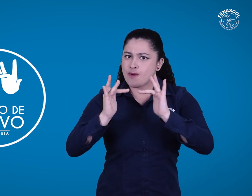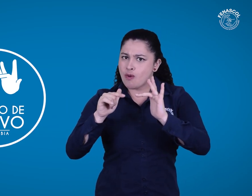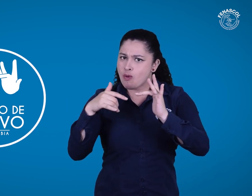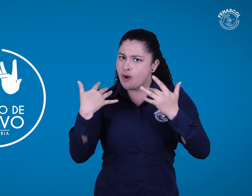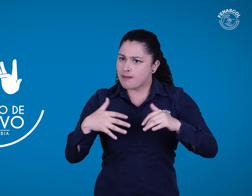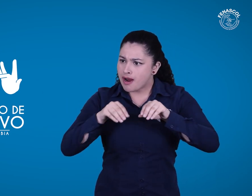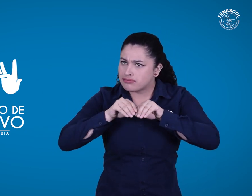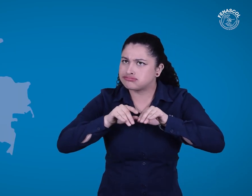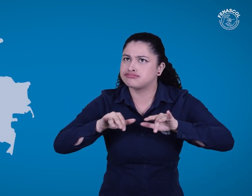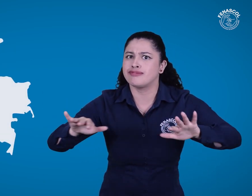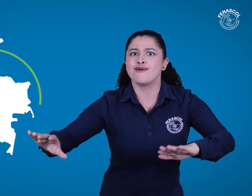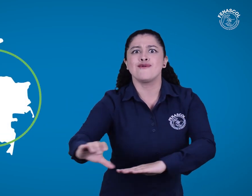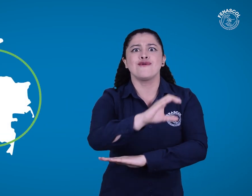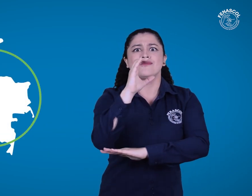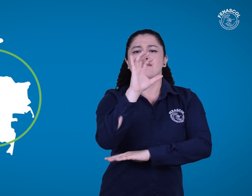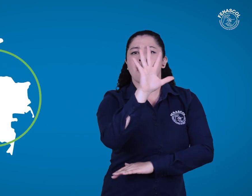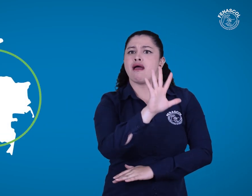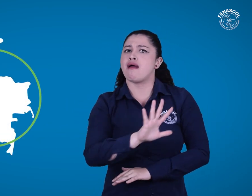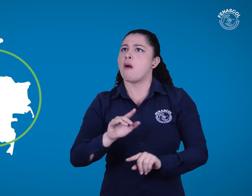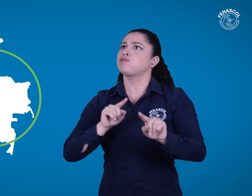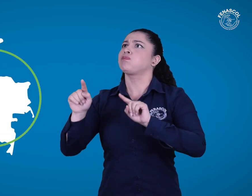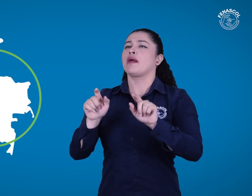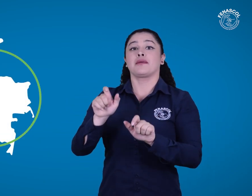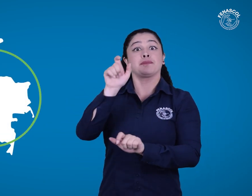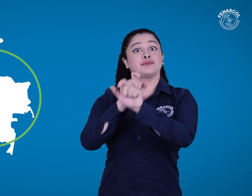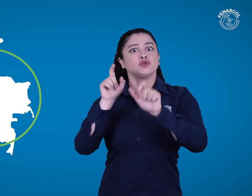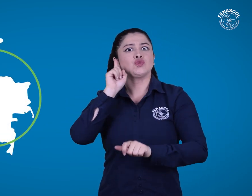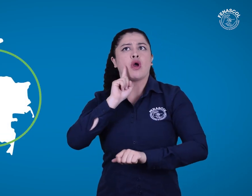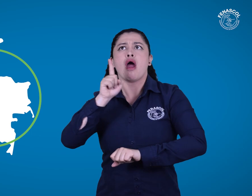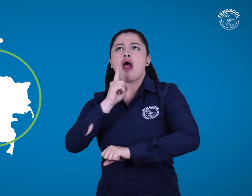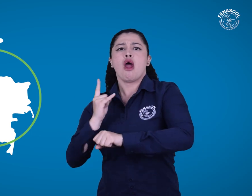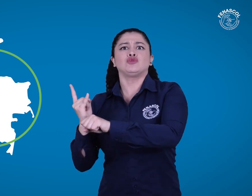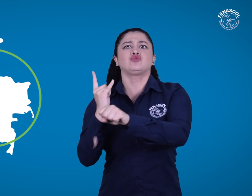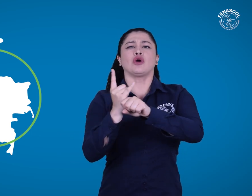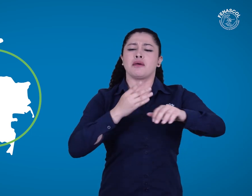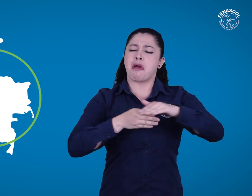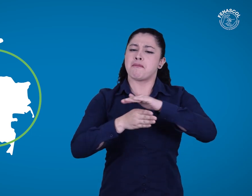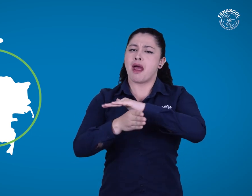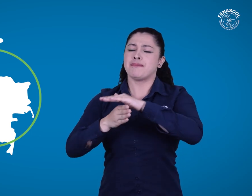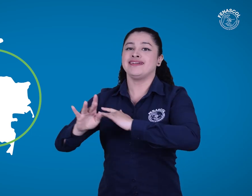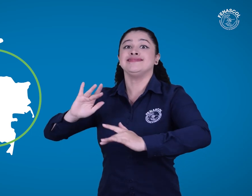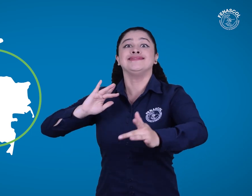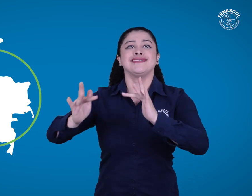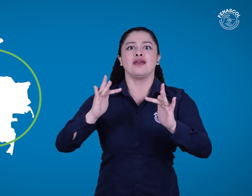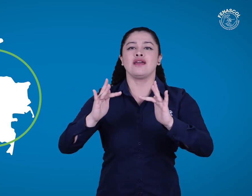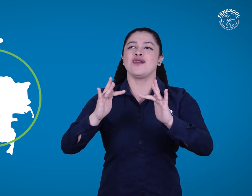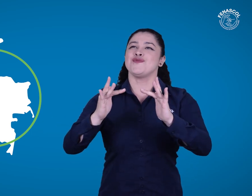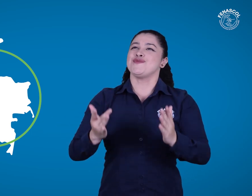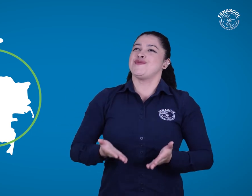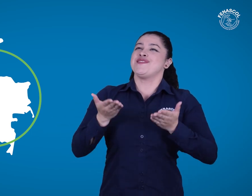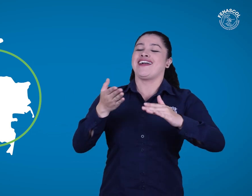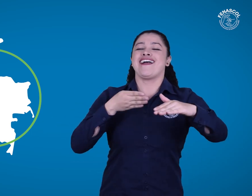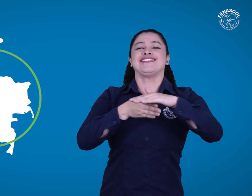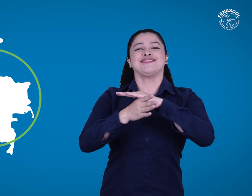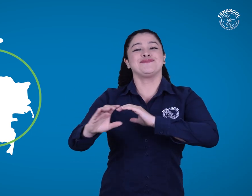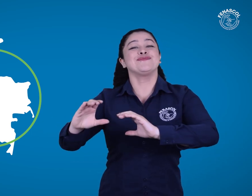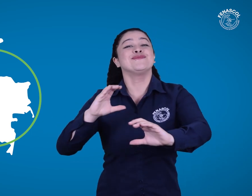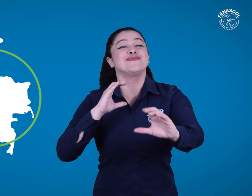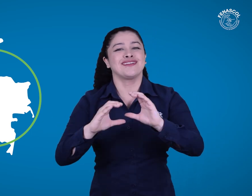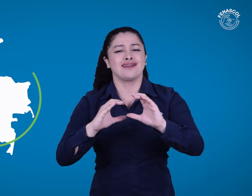nacional ingresan al Centro de Relevo para usar sus servicios que permiten la accesibilidad a la comunicación. El proyecto